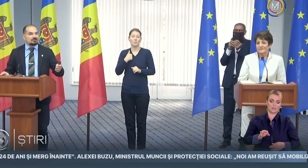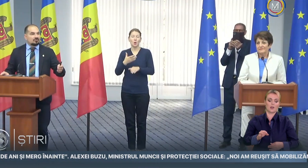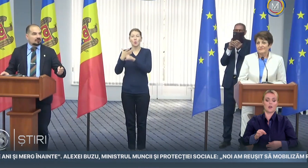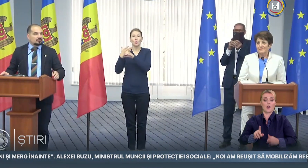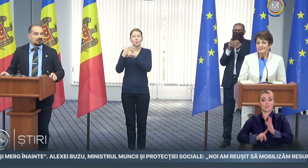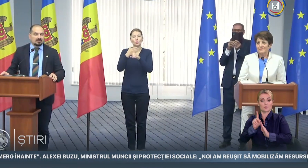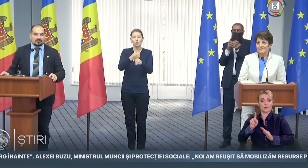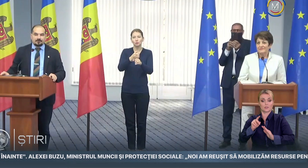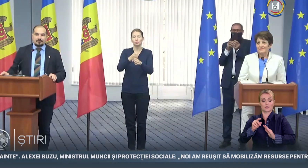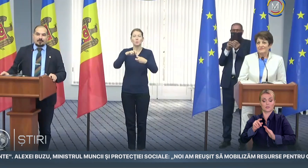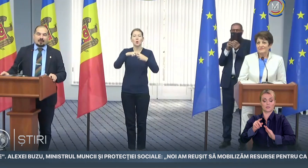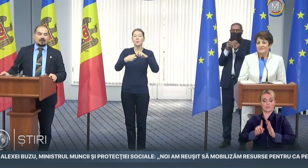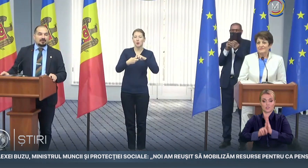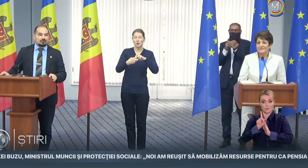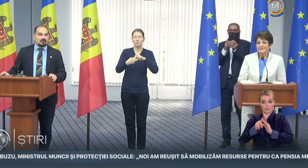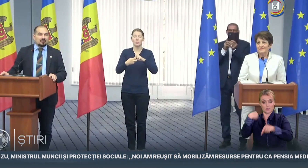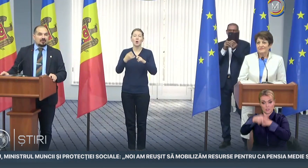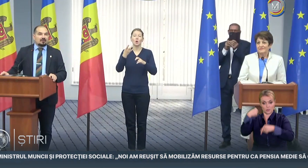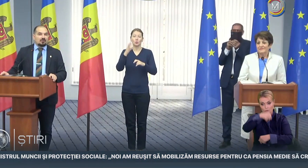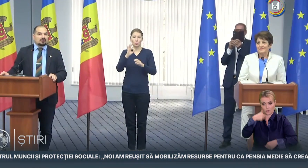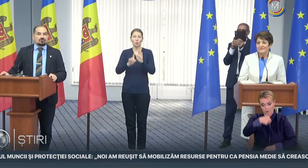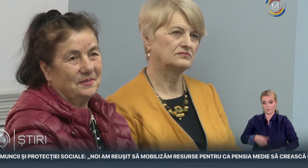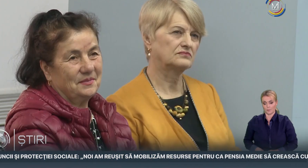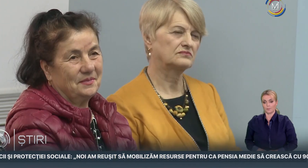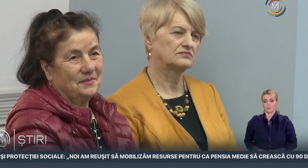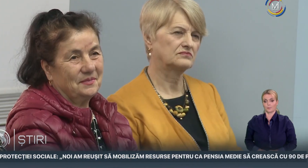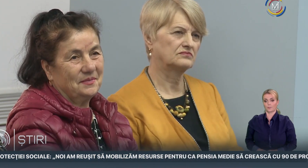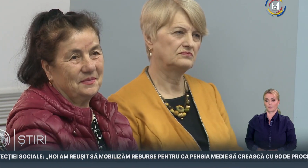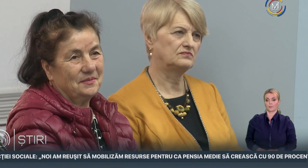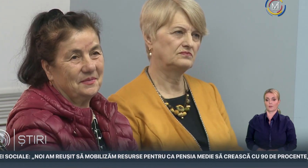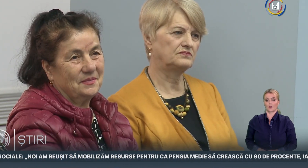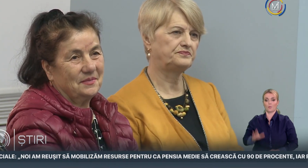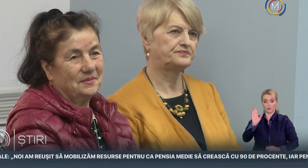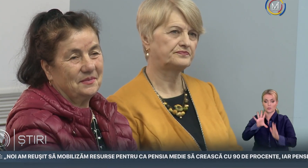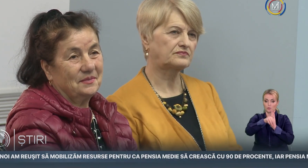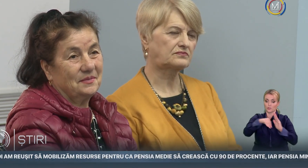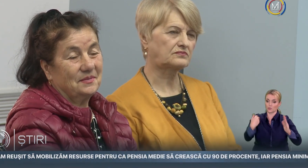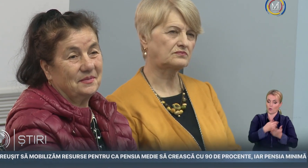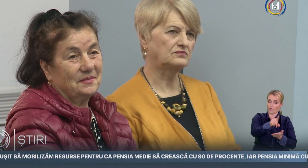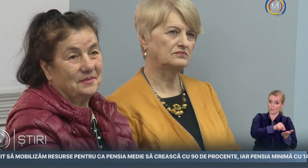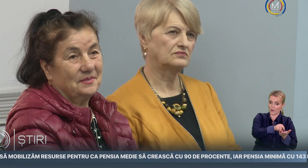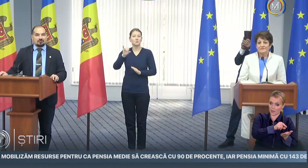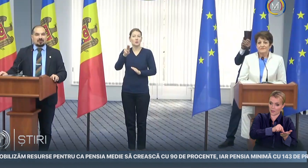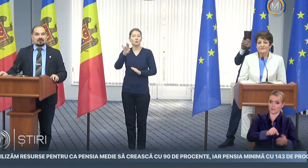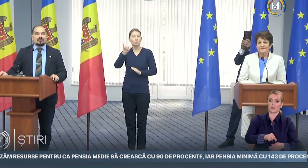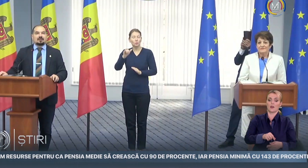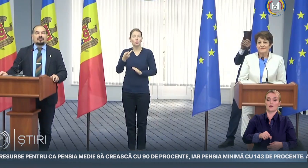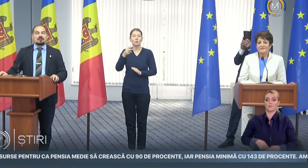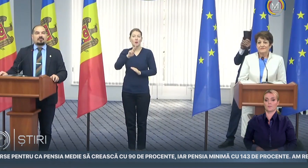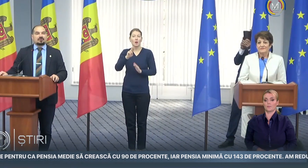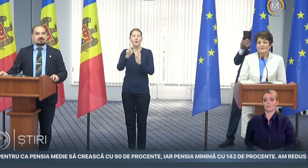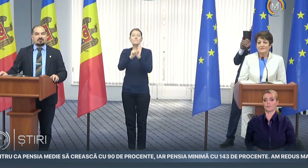începând cu anul viitor, vom introduce un nou tip de pensie, pensia minimă pentru carieră lungă,